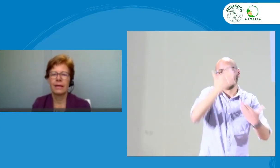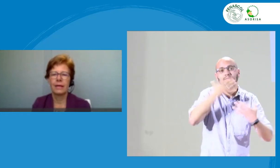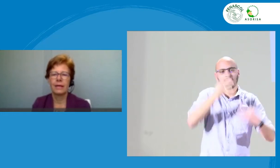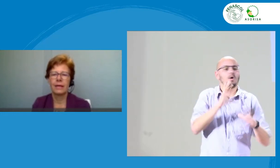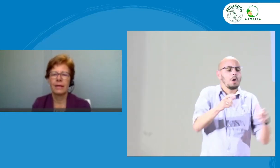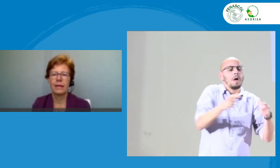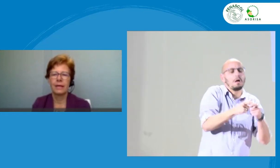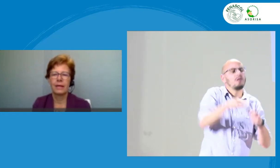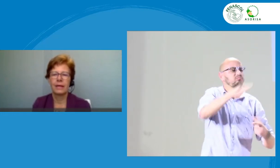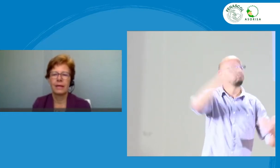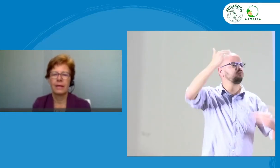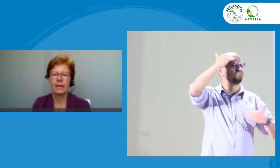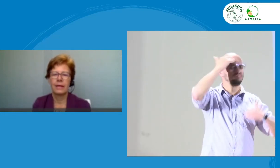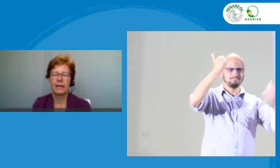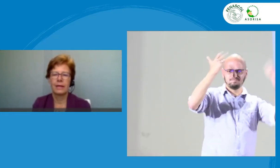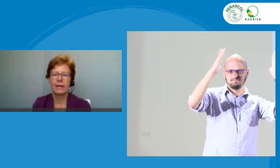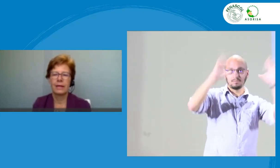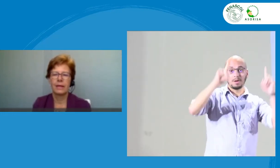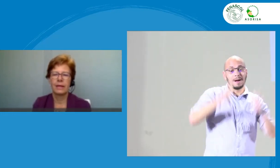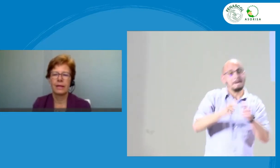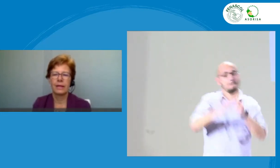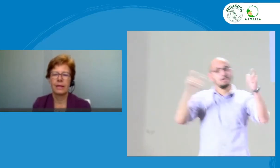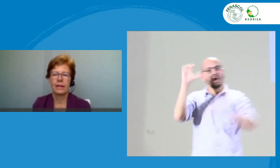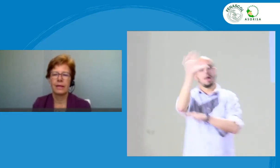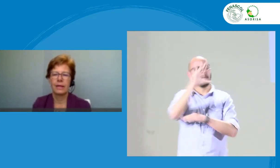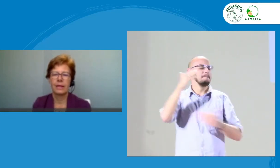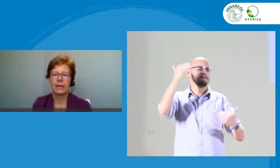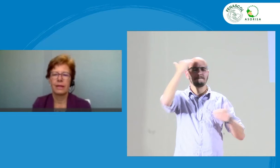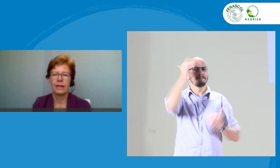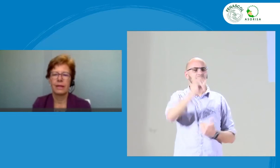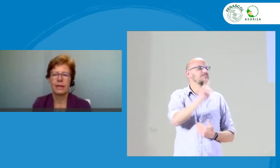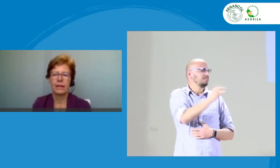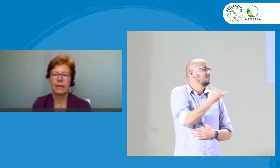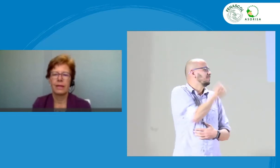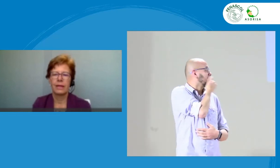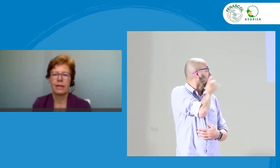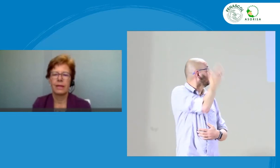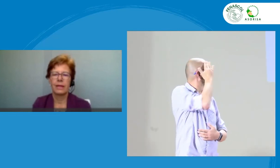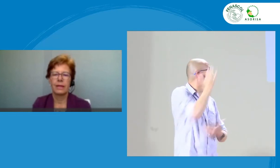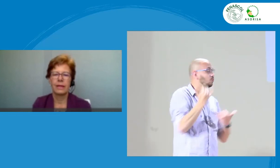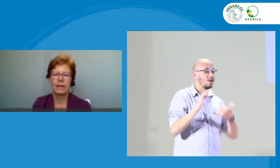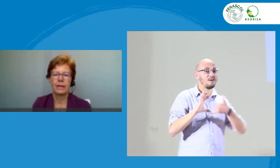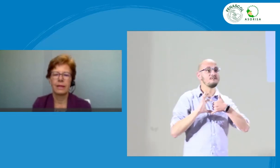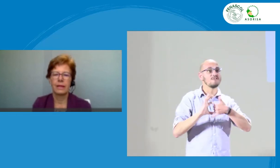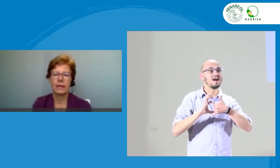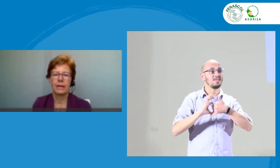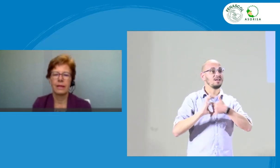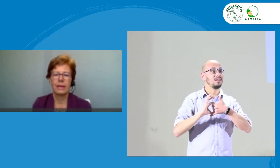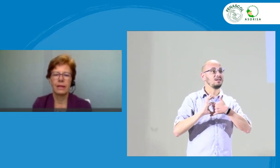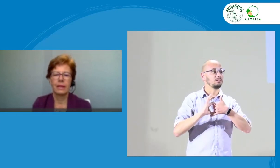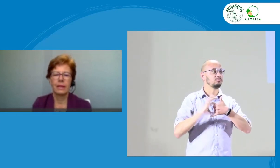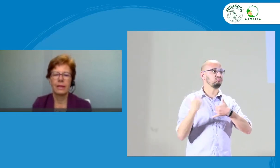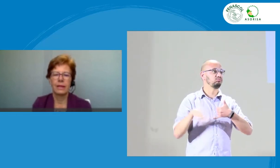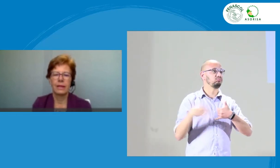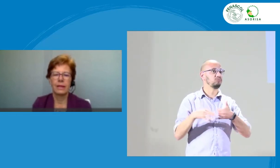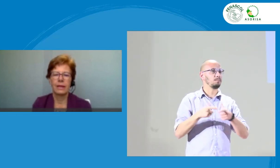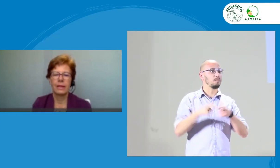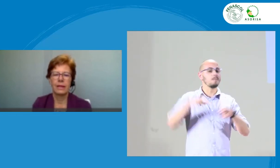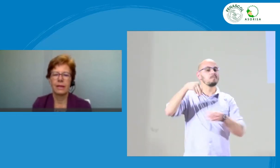intérpretes en este momento, pero yo necesito decirlo aquí. Hay algunas personas, hay servicios de interpretación que son muy conscientes con su código ético, pero hay otros que no.